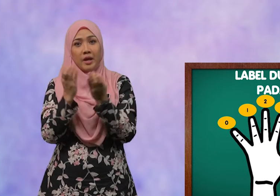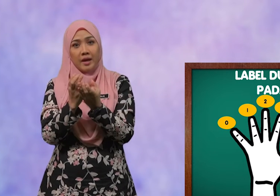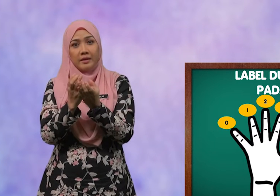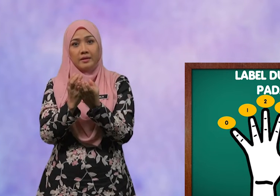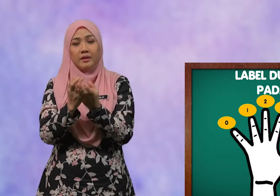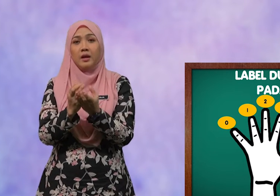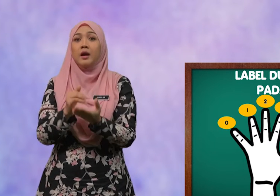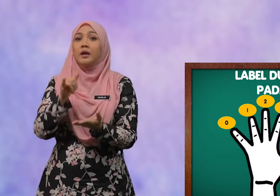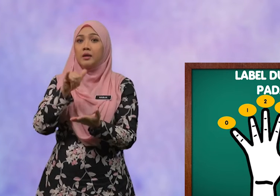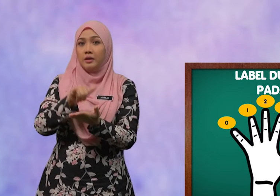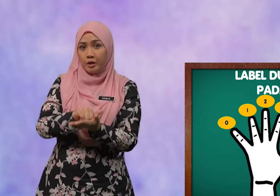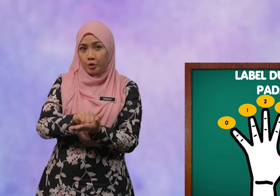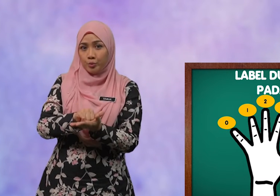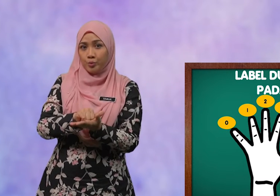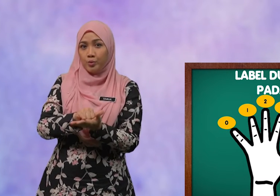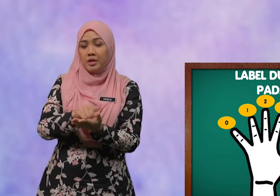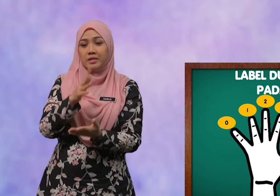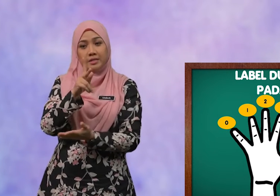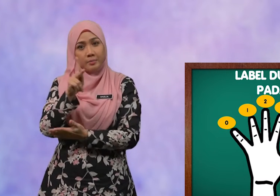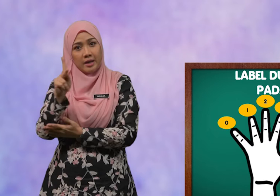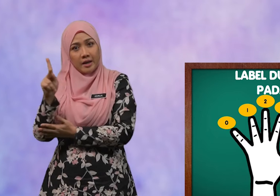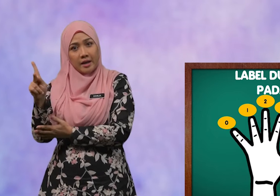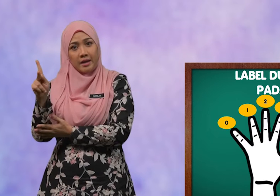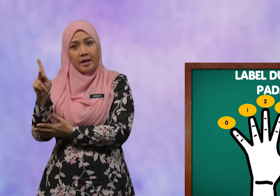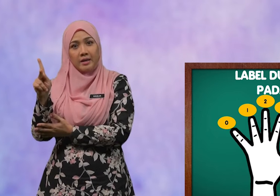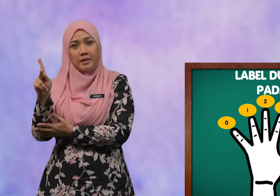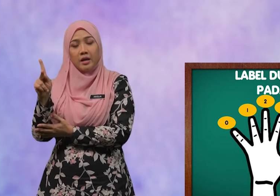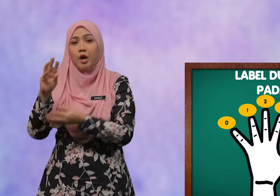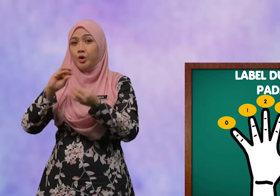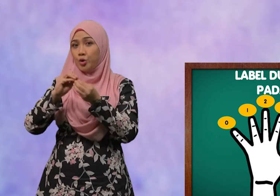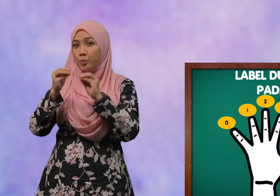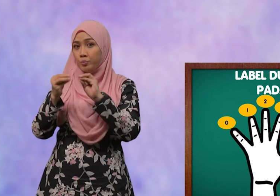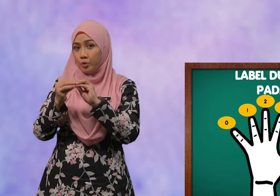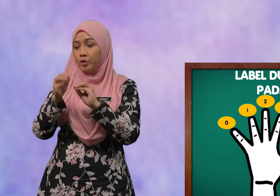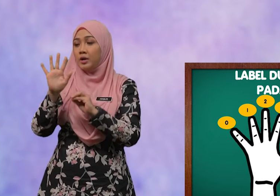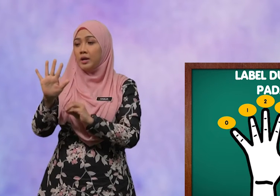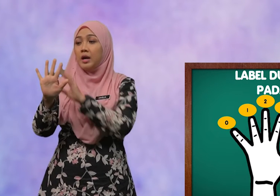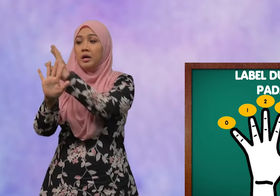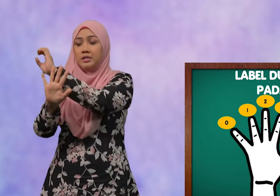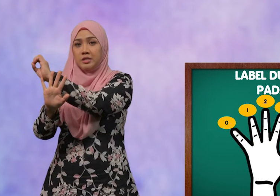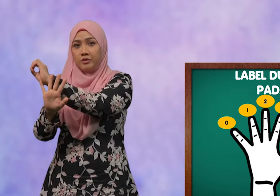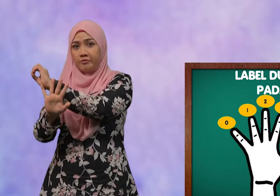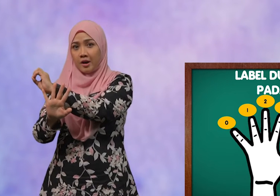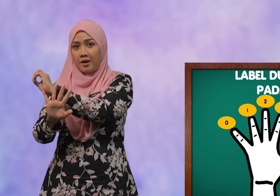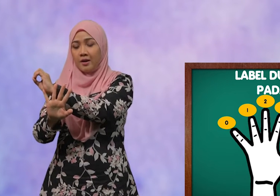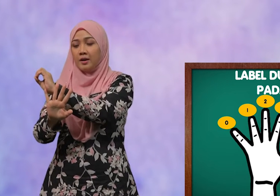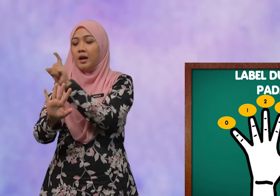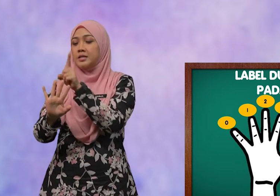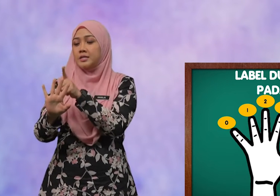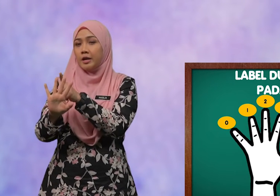Iaitu Iaitu Sebelah kanan Nombor Sifar Satu